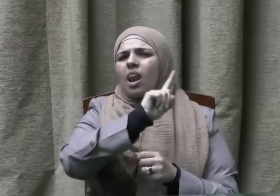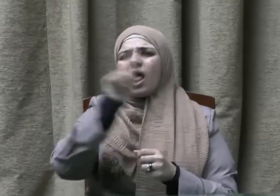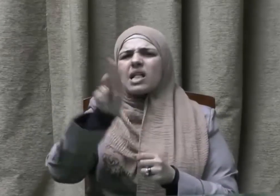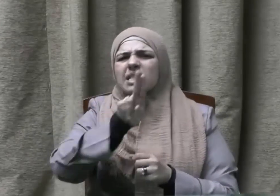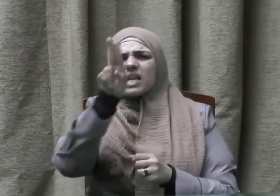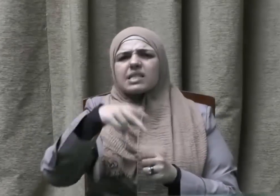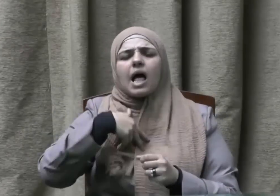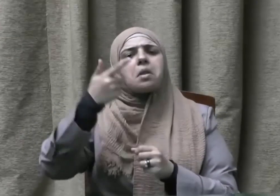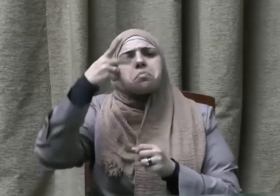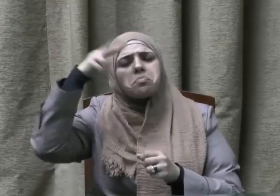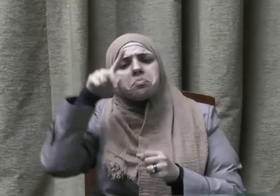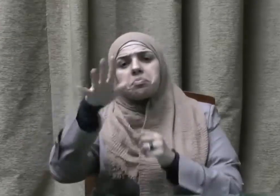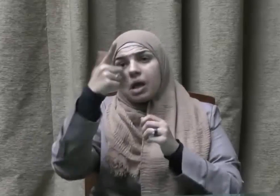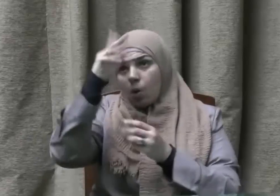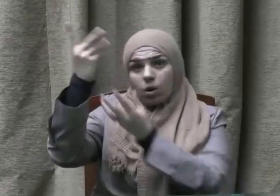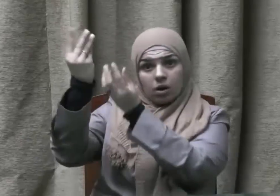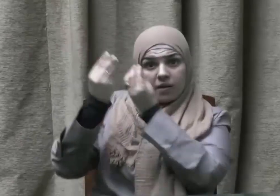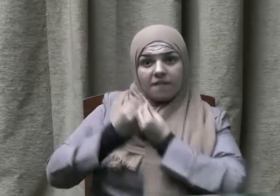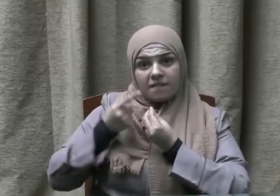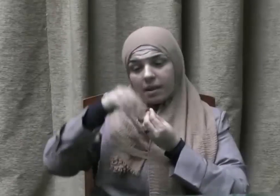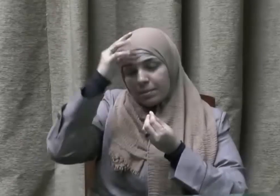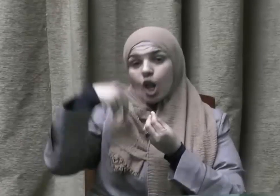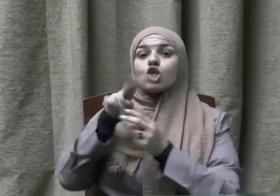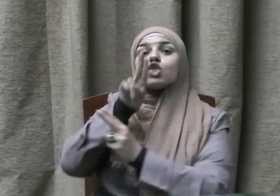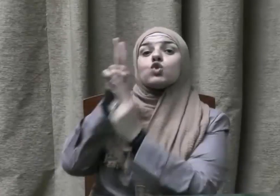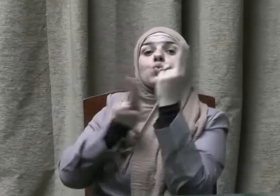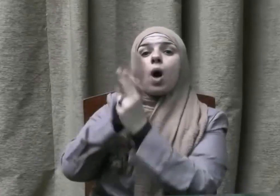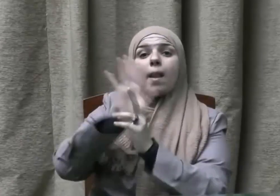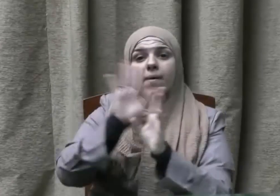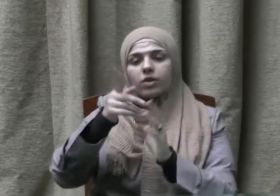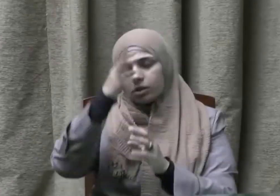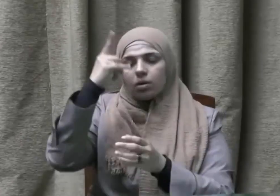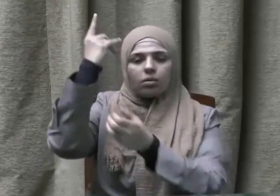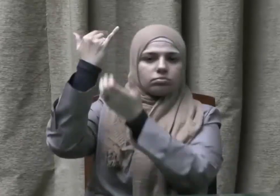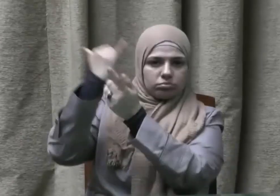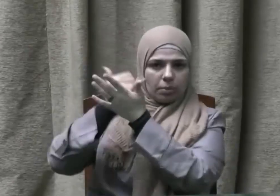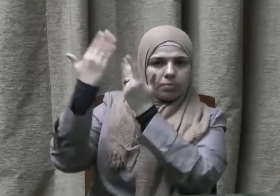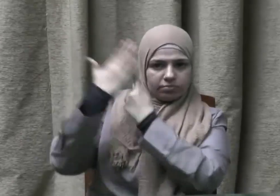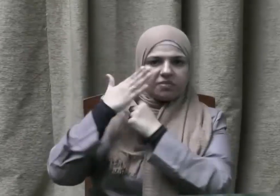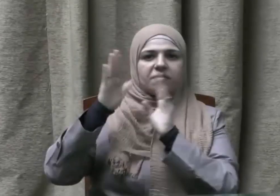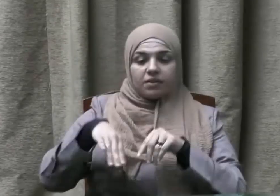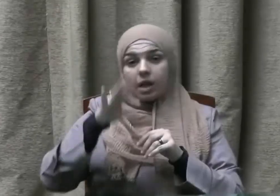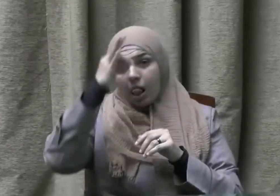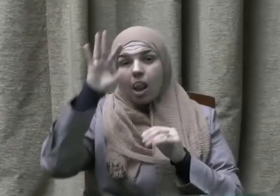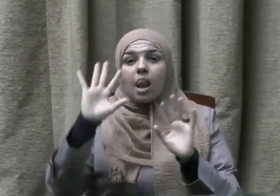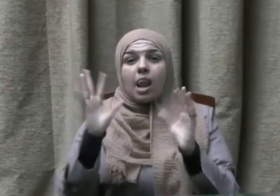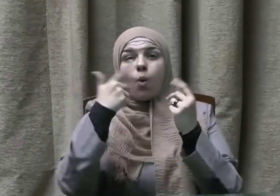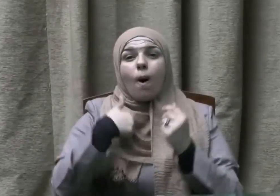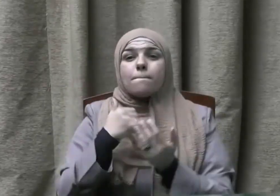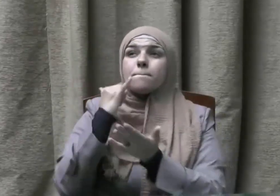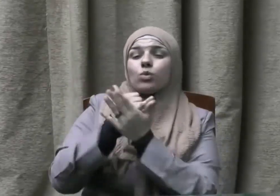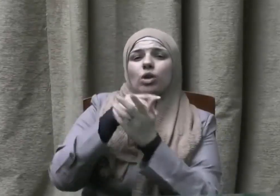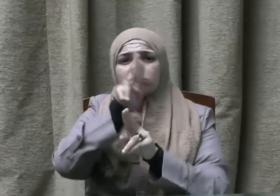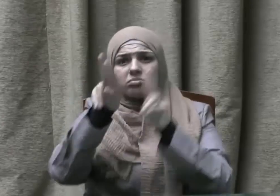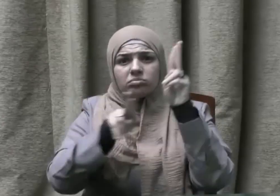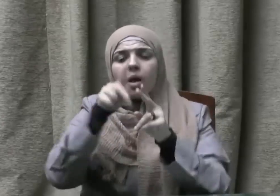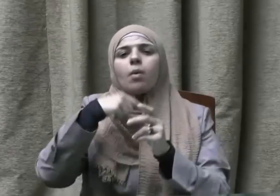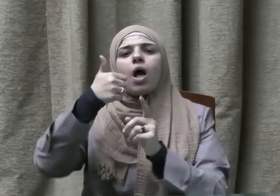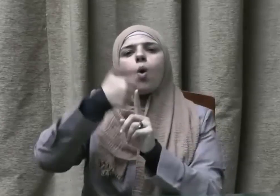الإمارة فإنك إن أعطيتها عن غير مسألة أعنت عليها وإن أعطيتها عن مسألة وكلت